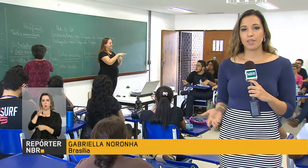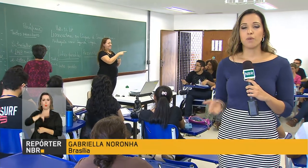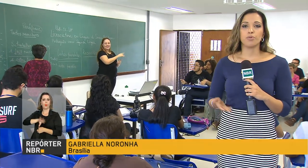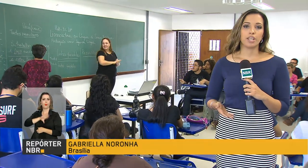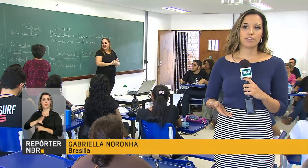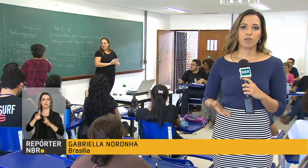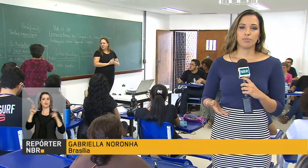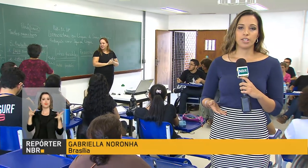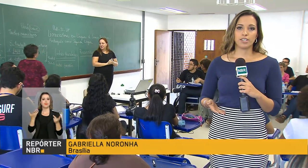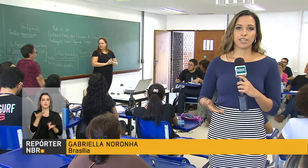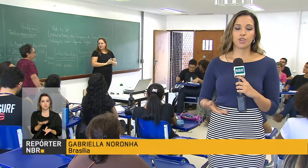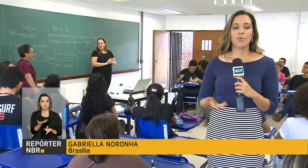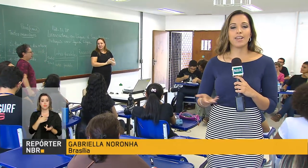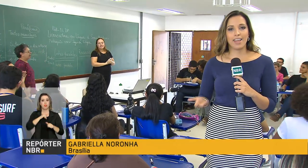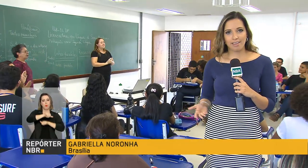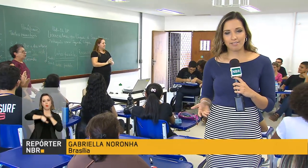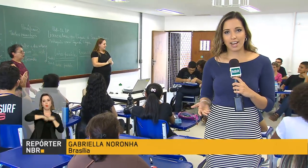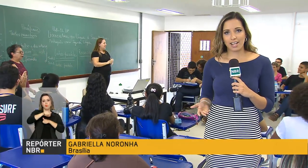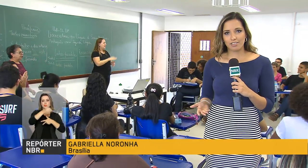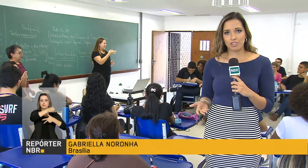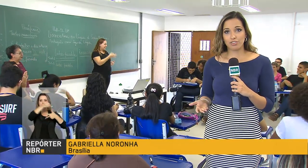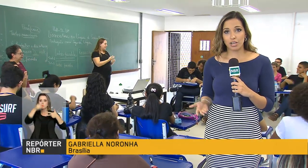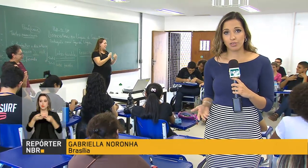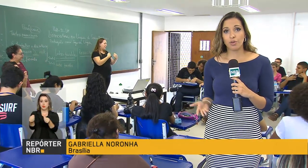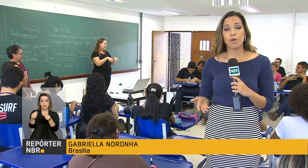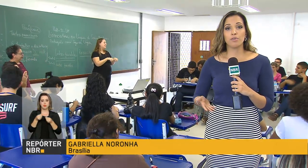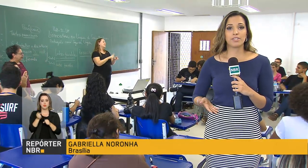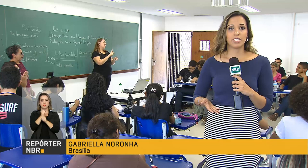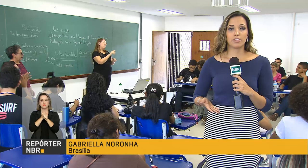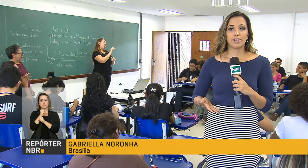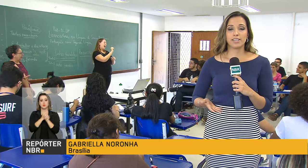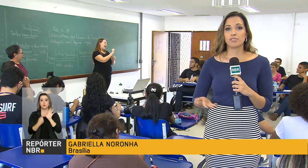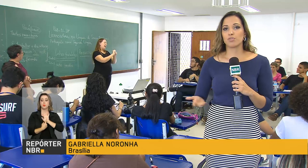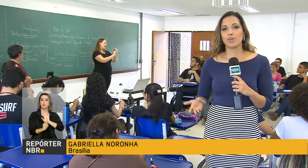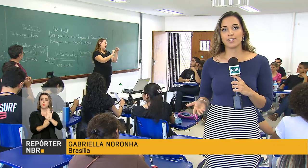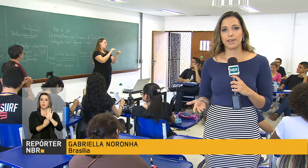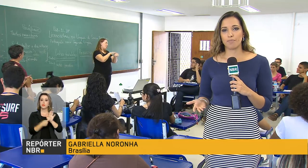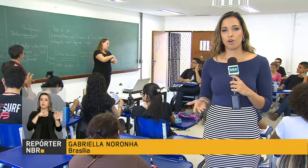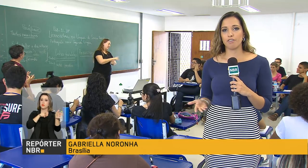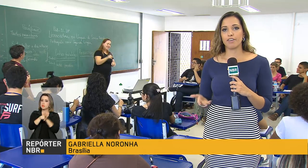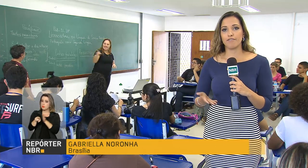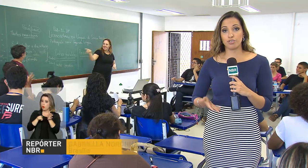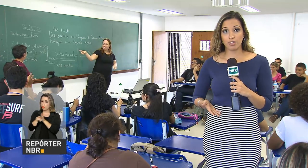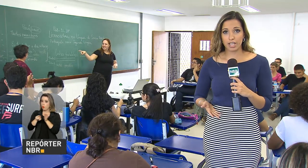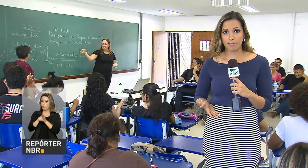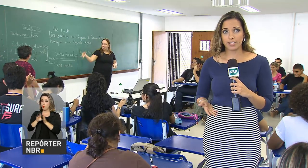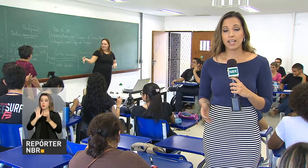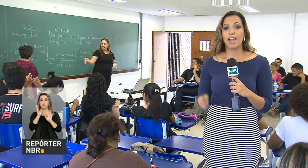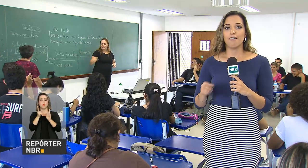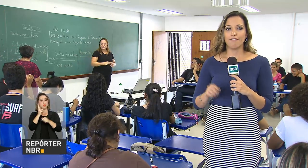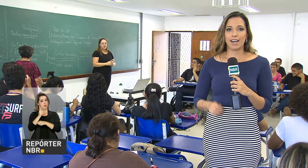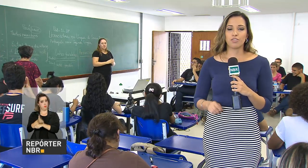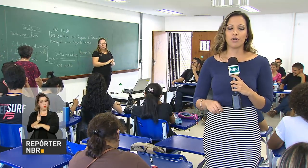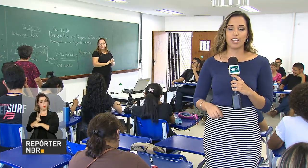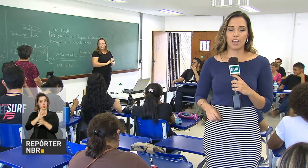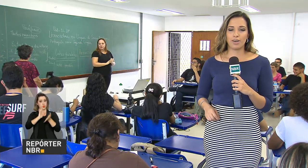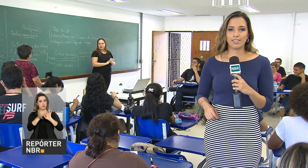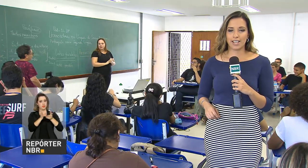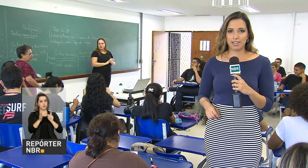Por isso, a mudança que o Enem traz este ano, mostrando as questões da prova em videolibras, vai tornar o acesso